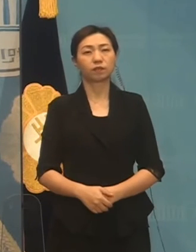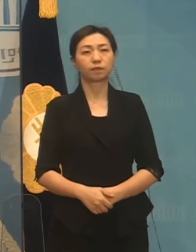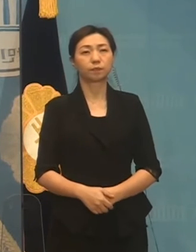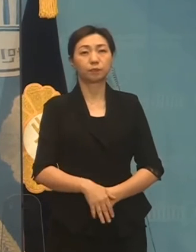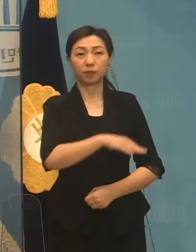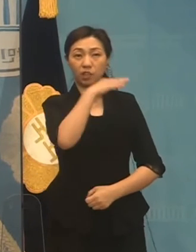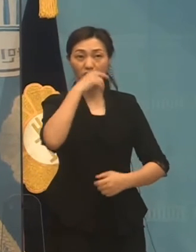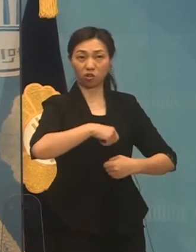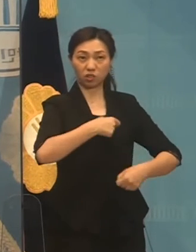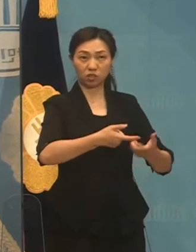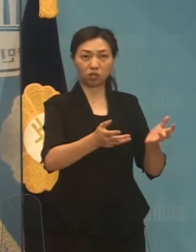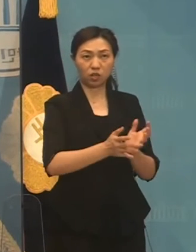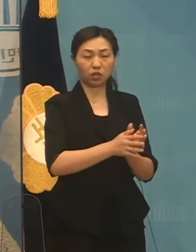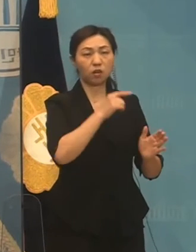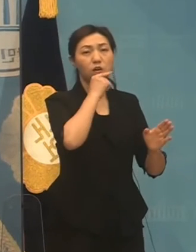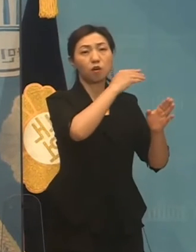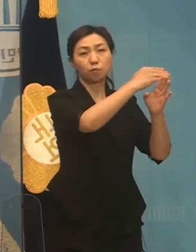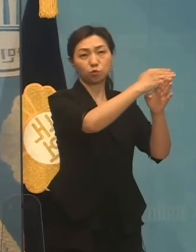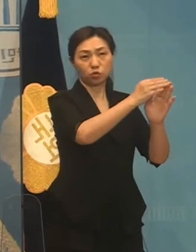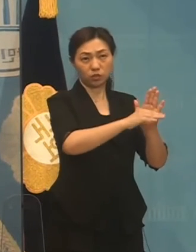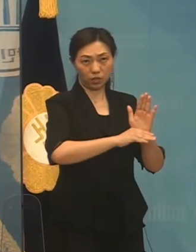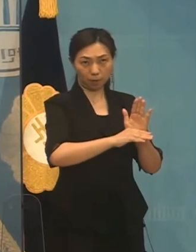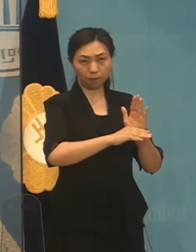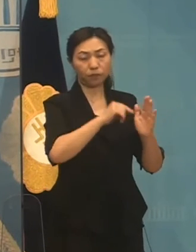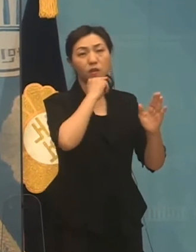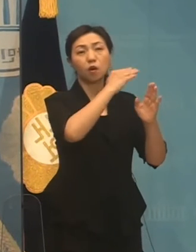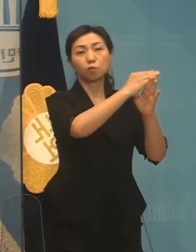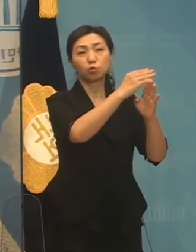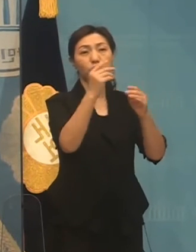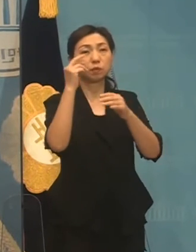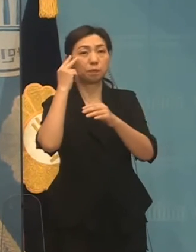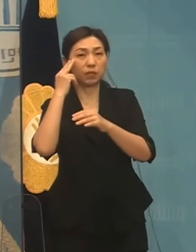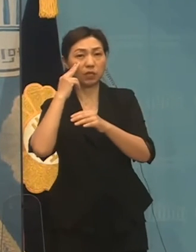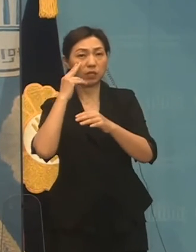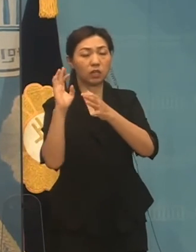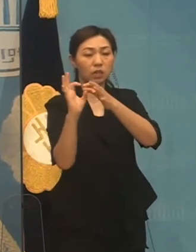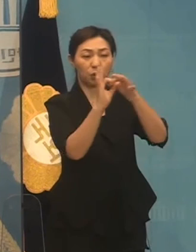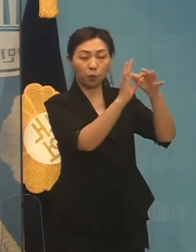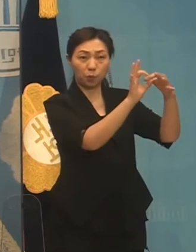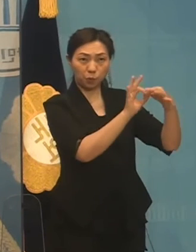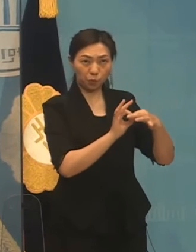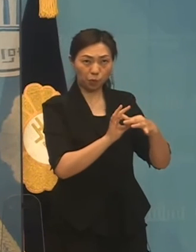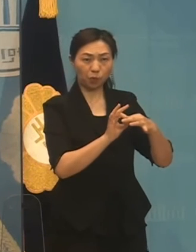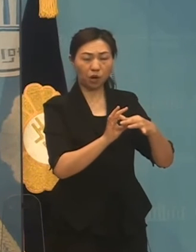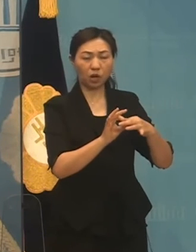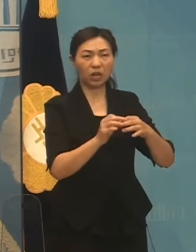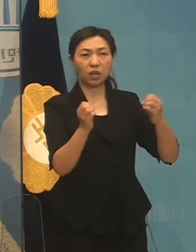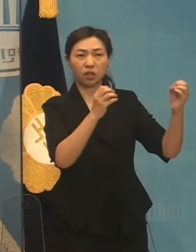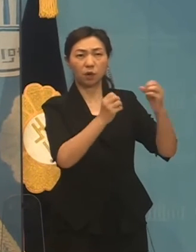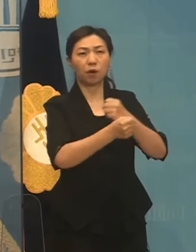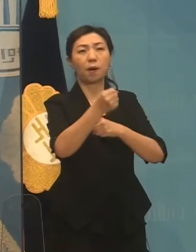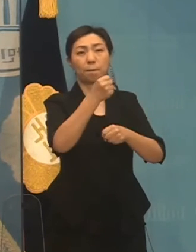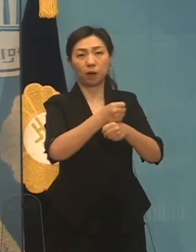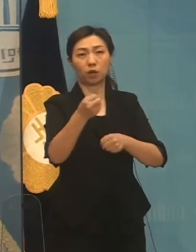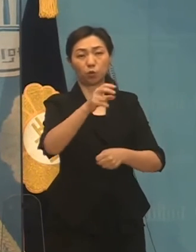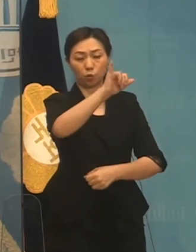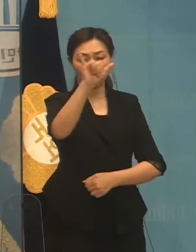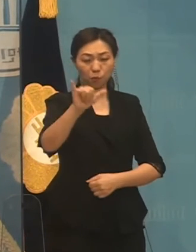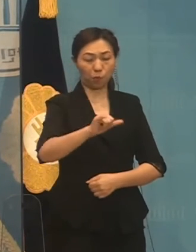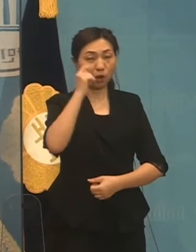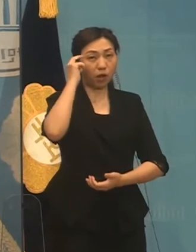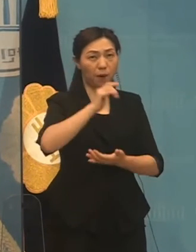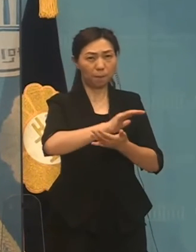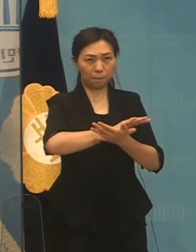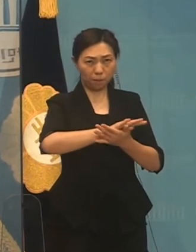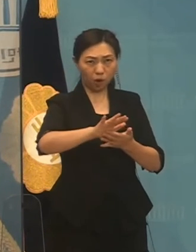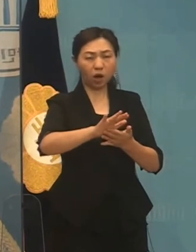남북 간 그리고 북미 간 대화 재개를 비롯하여 한반도 종전선언과 항무적 평화